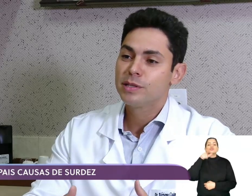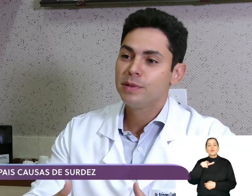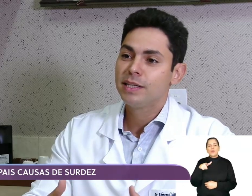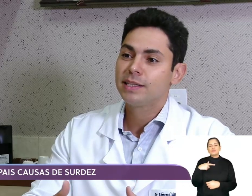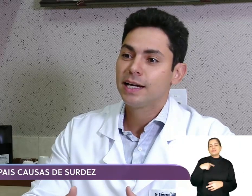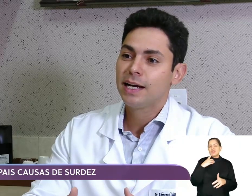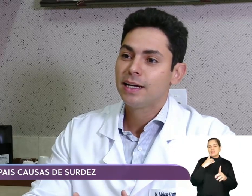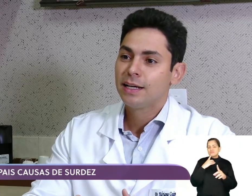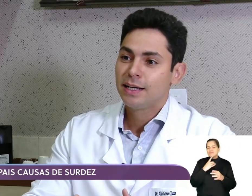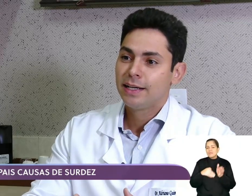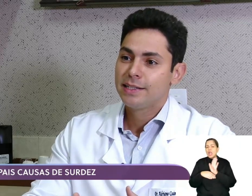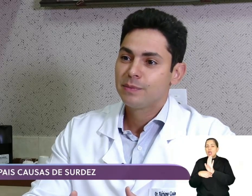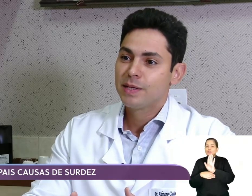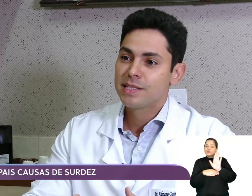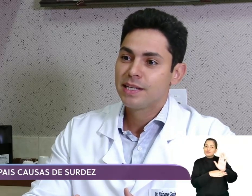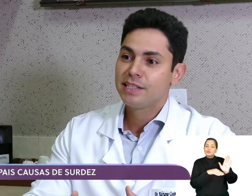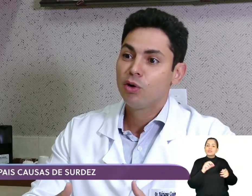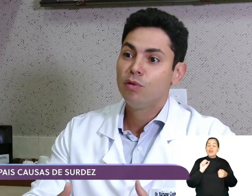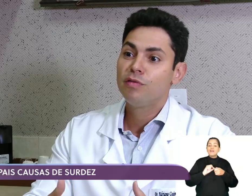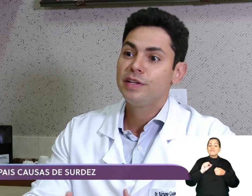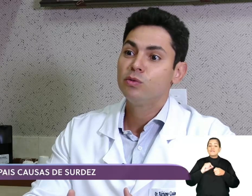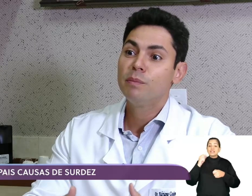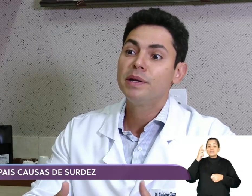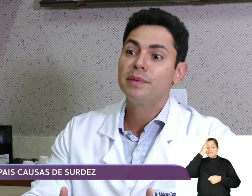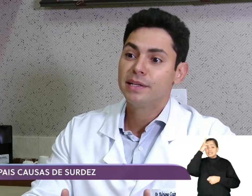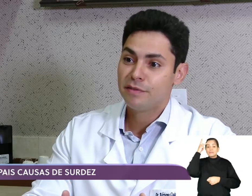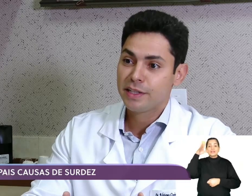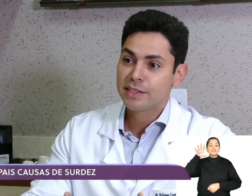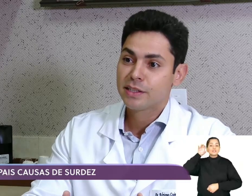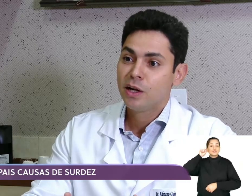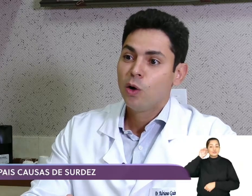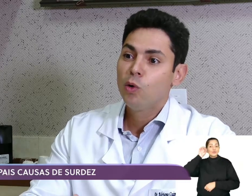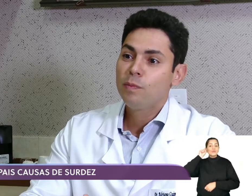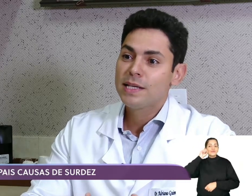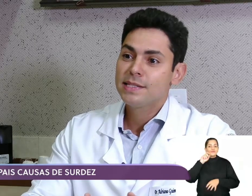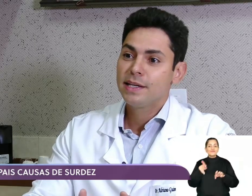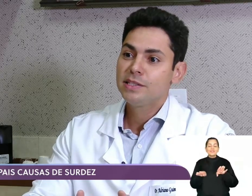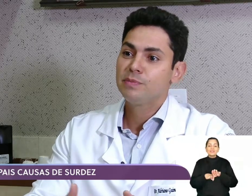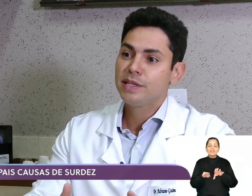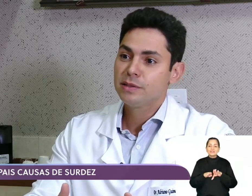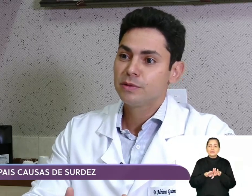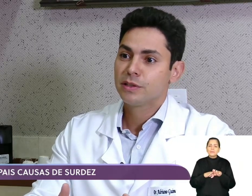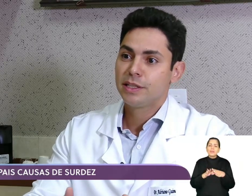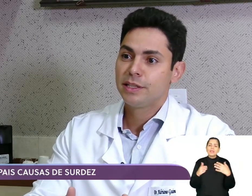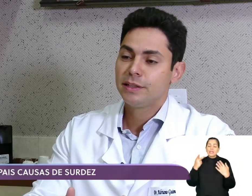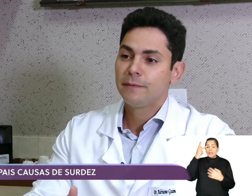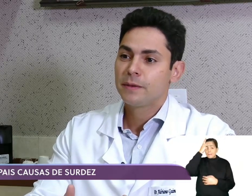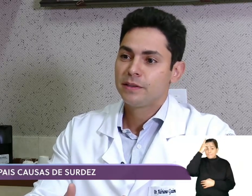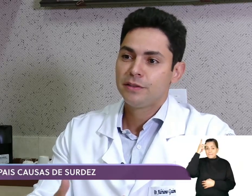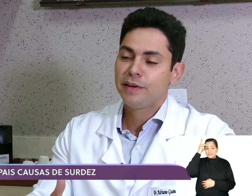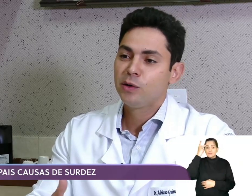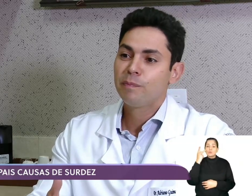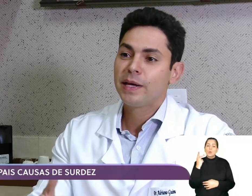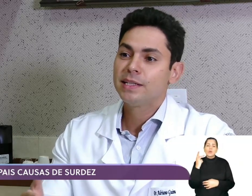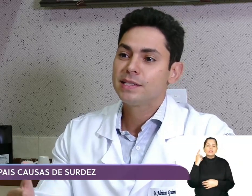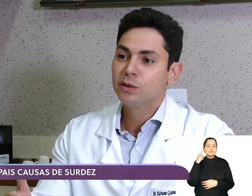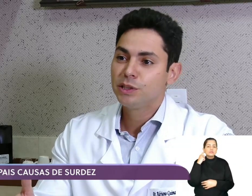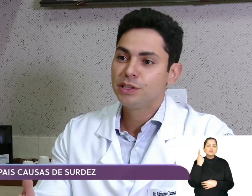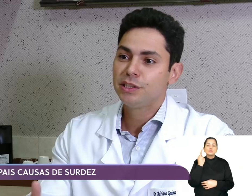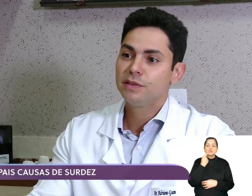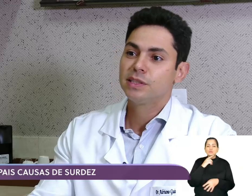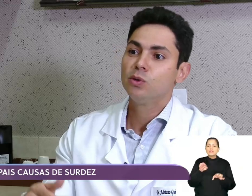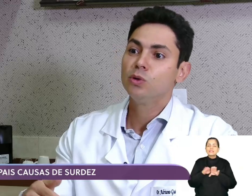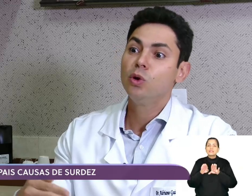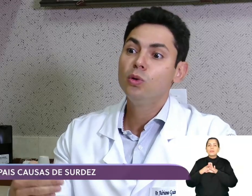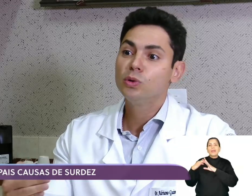possibilitar esse paciente a ouvir uma primeira vez. Ou pacientes mesmos que tiveram perdas